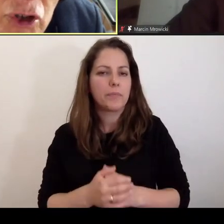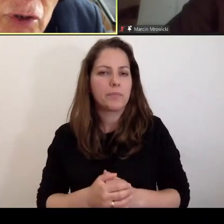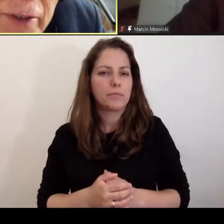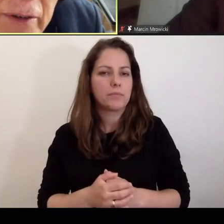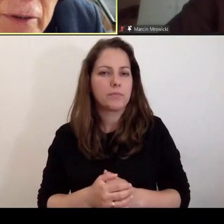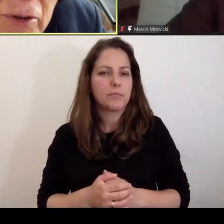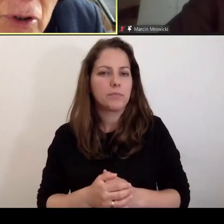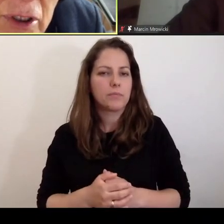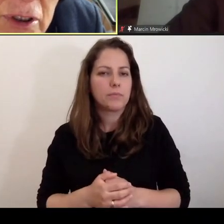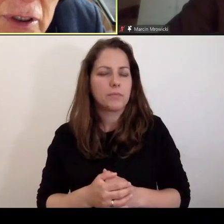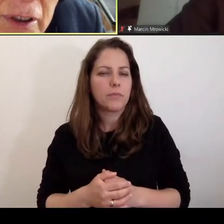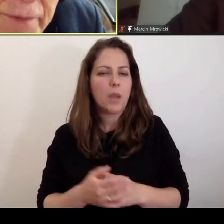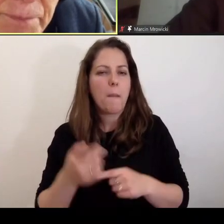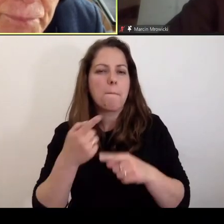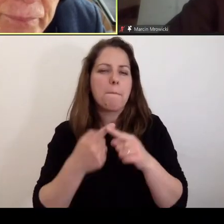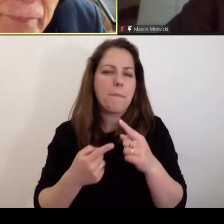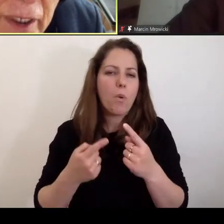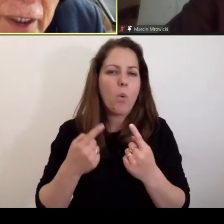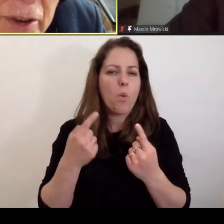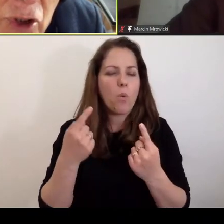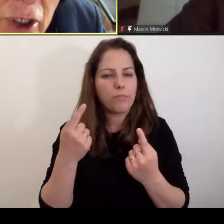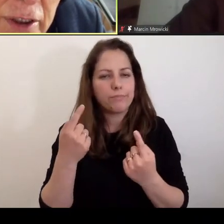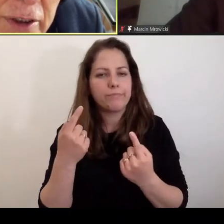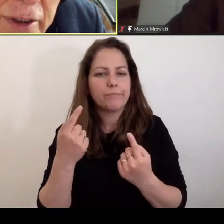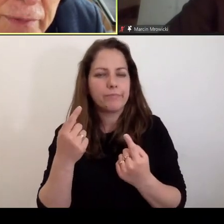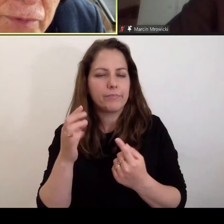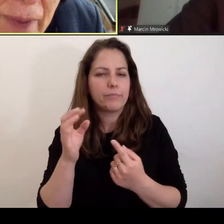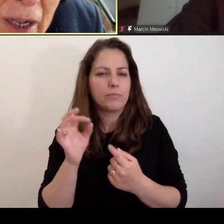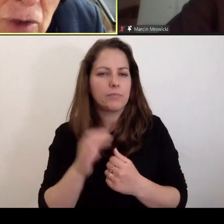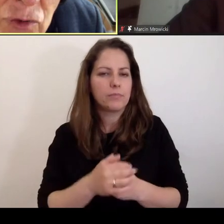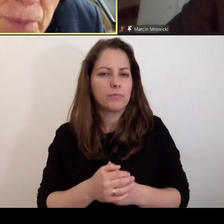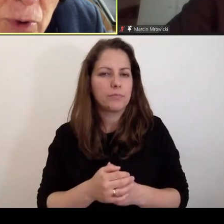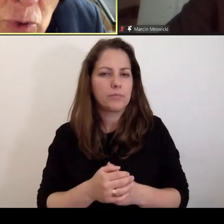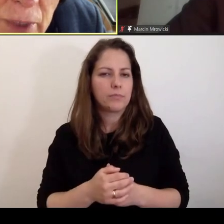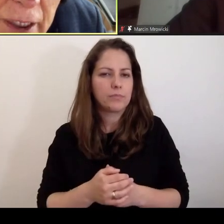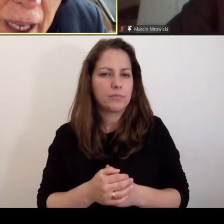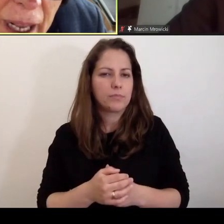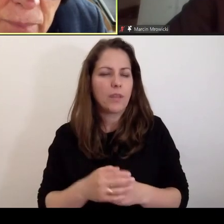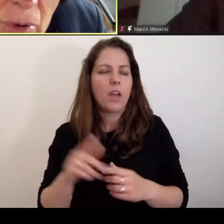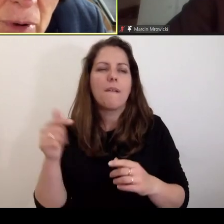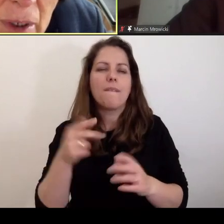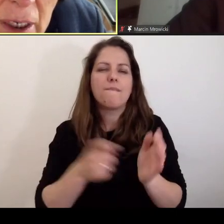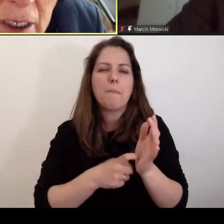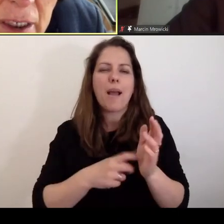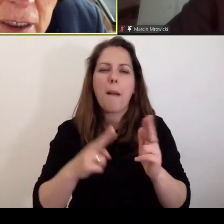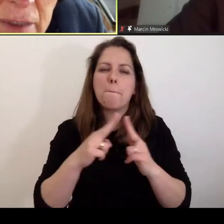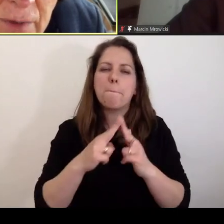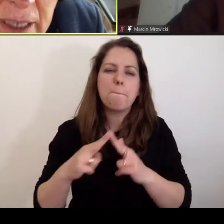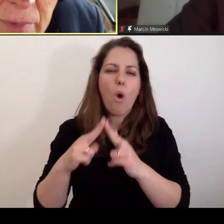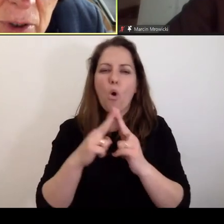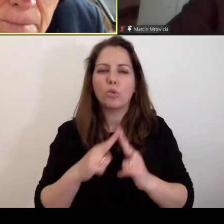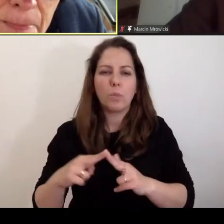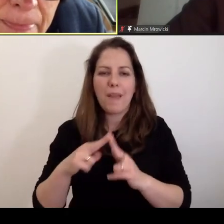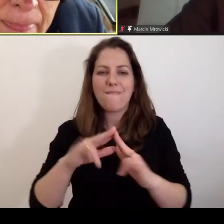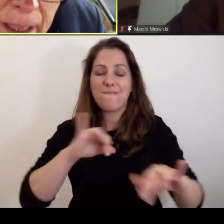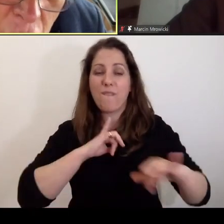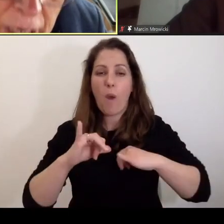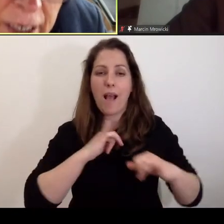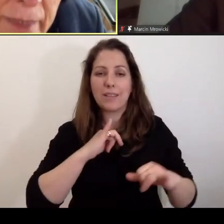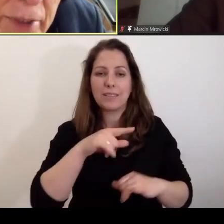półwolnościowe. To wymaga oczywiście porozumienia albo z władzami